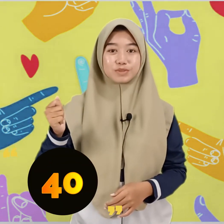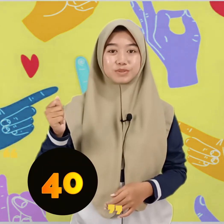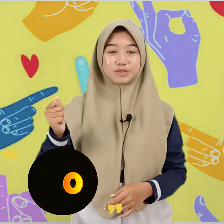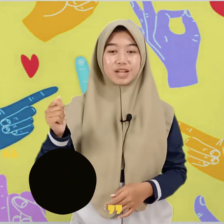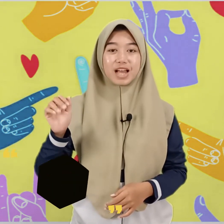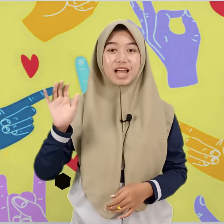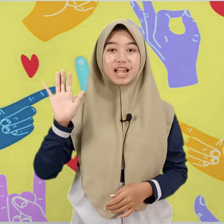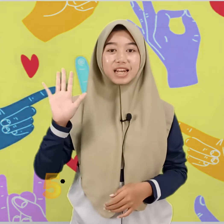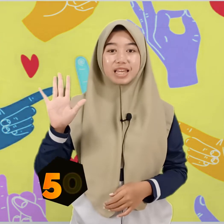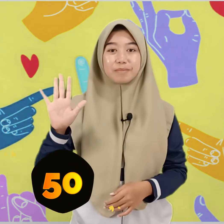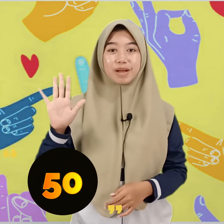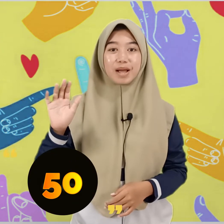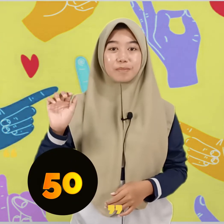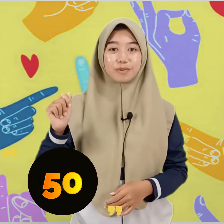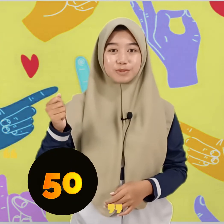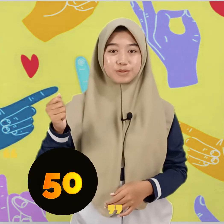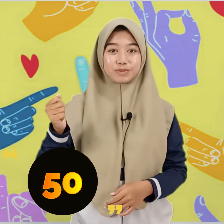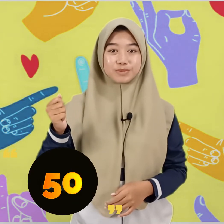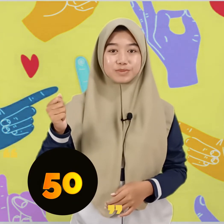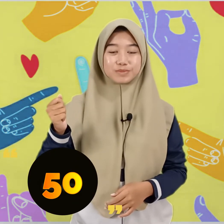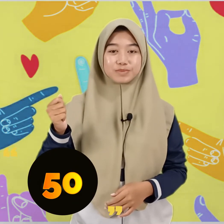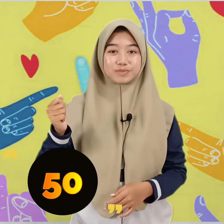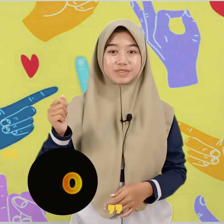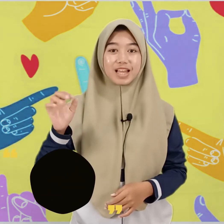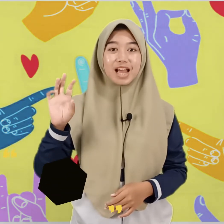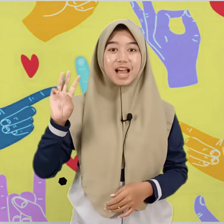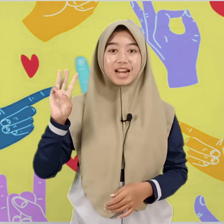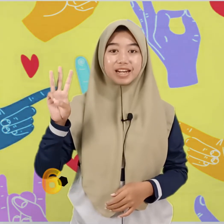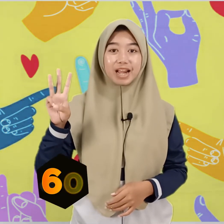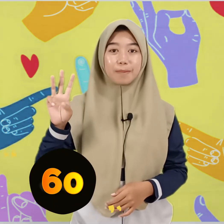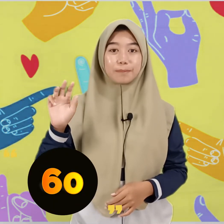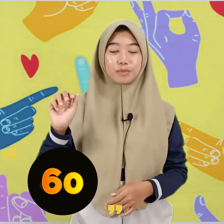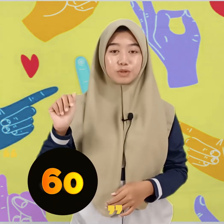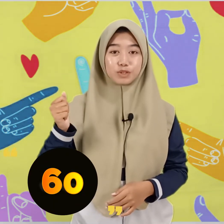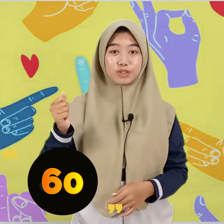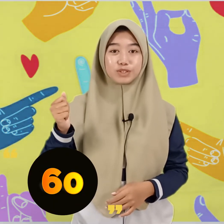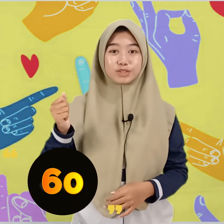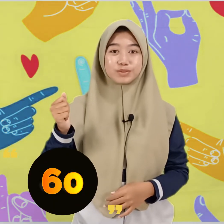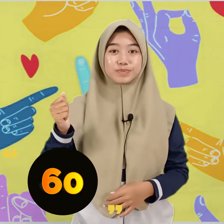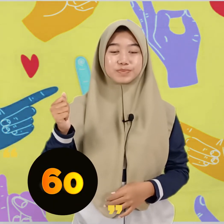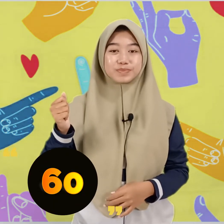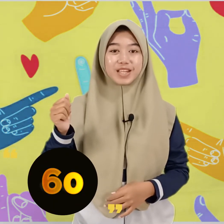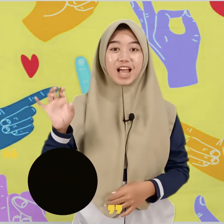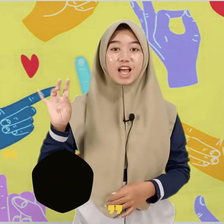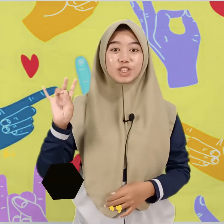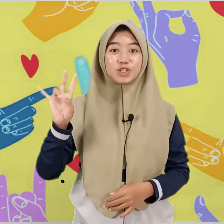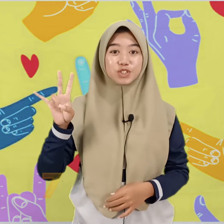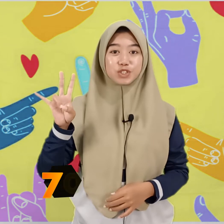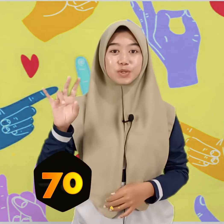50, 60, 70,